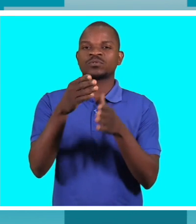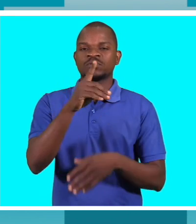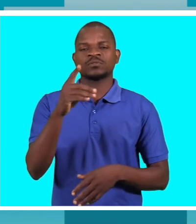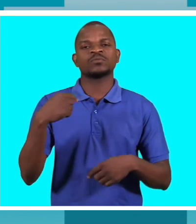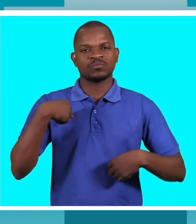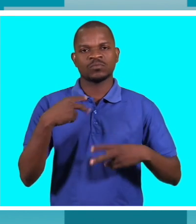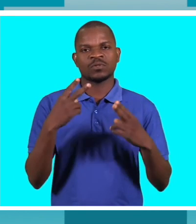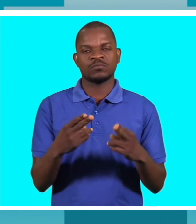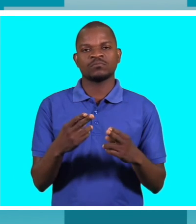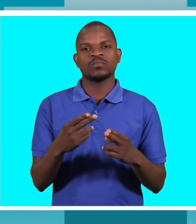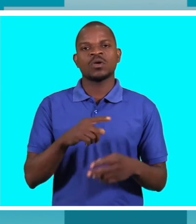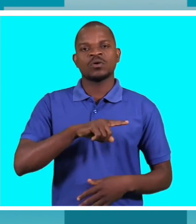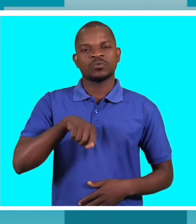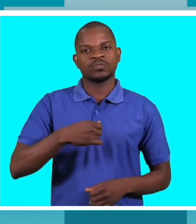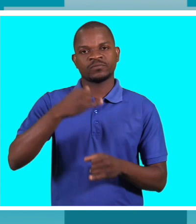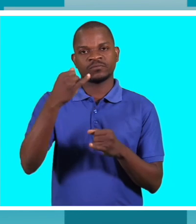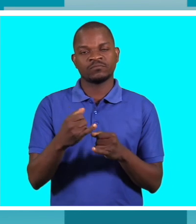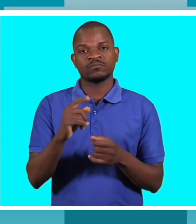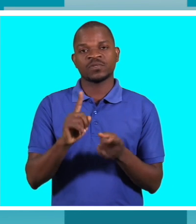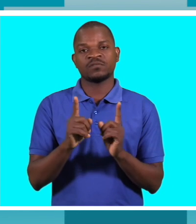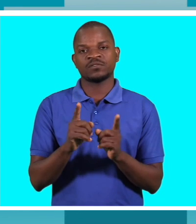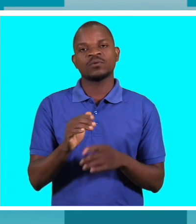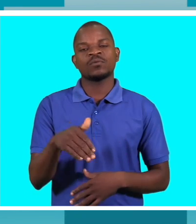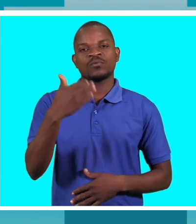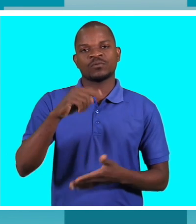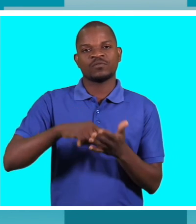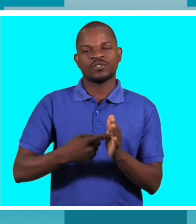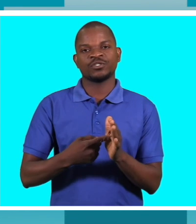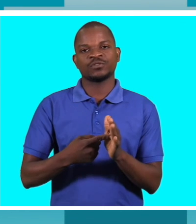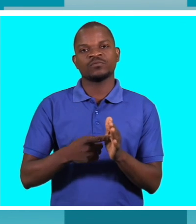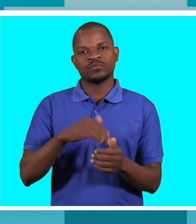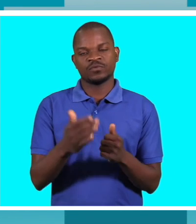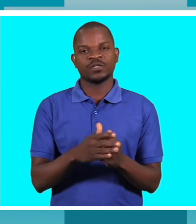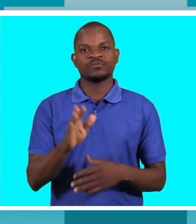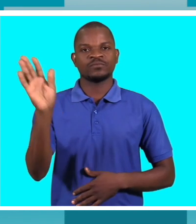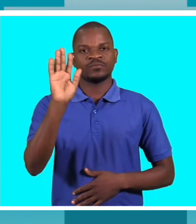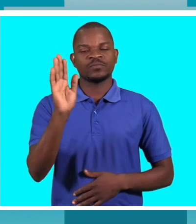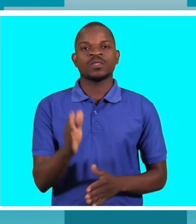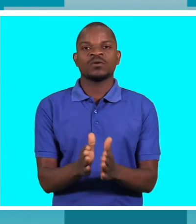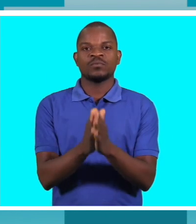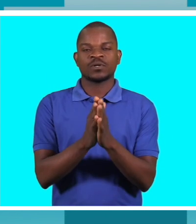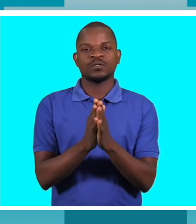aqui com promessa de cá voltar numa próxima oportunidade para si que esteve na nossa companhia o nosso muito obrigado até mais deficiência lá.